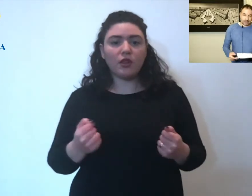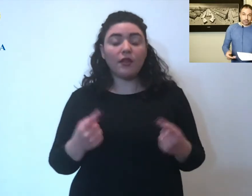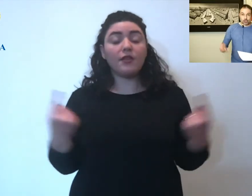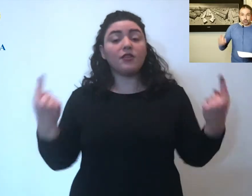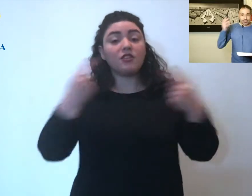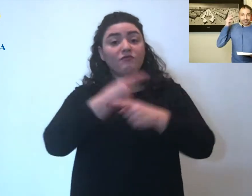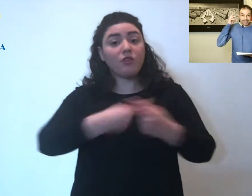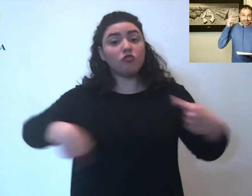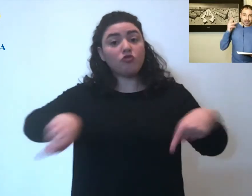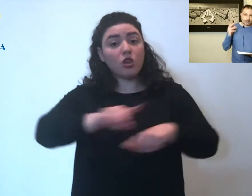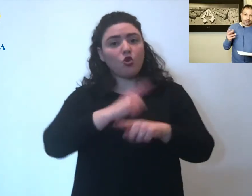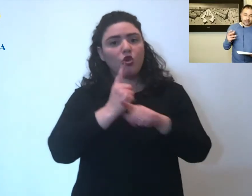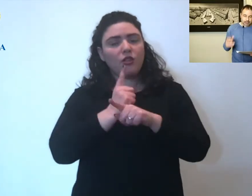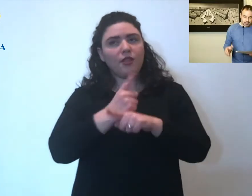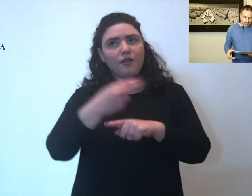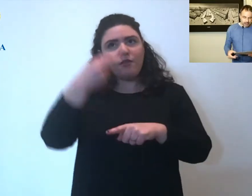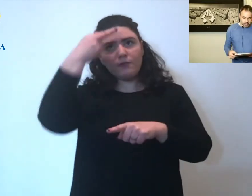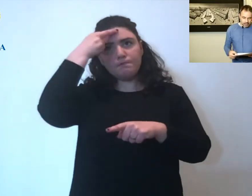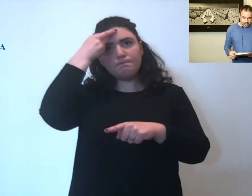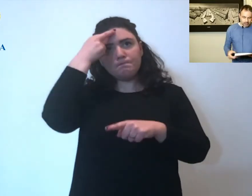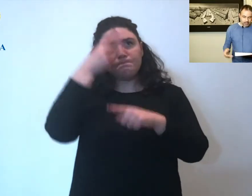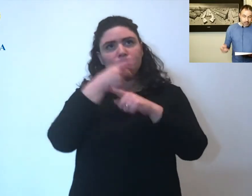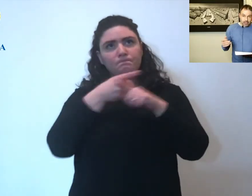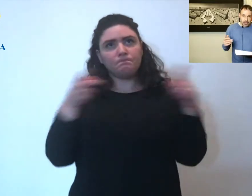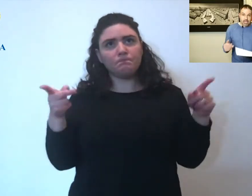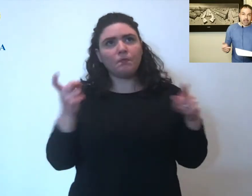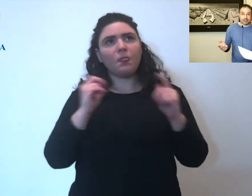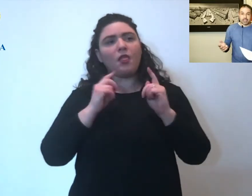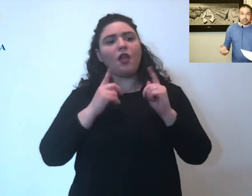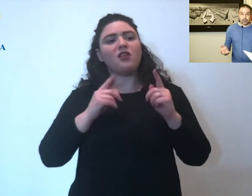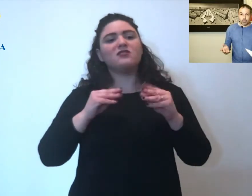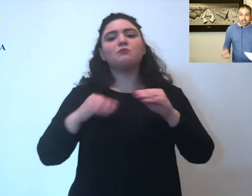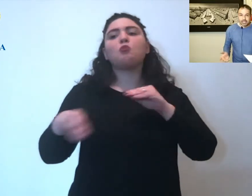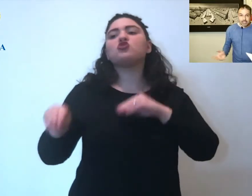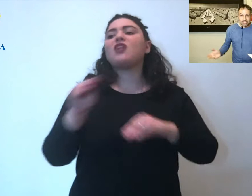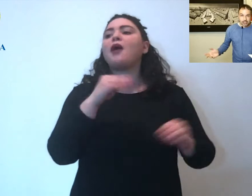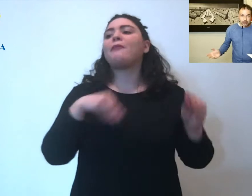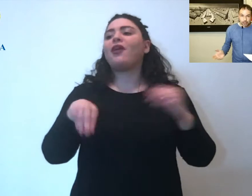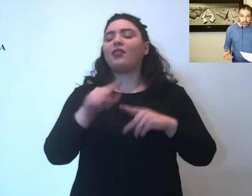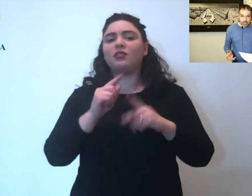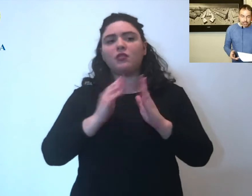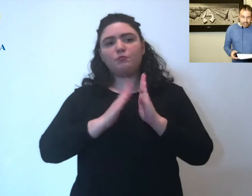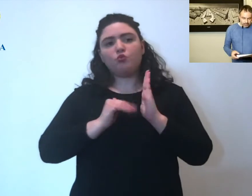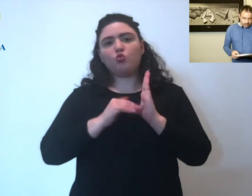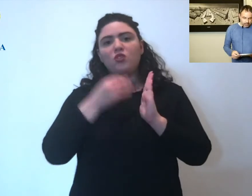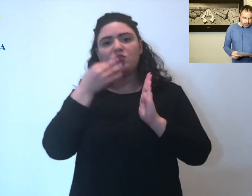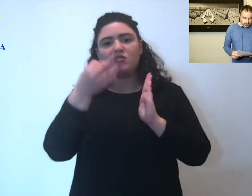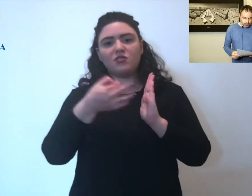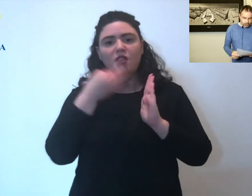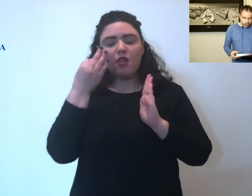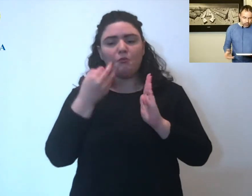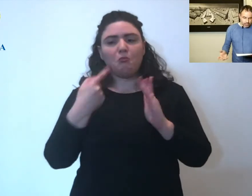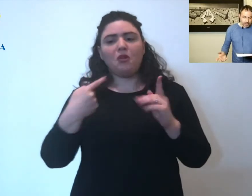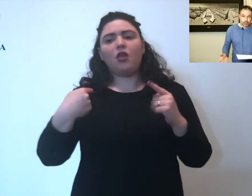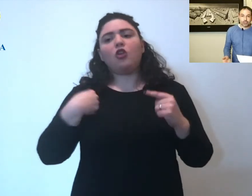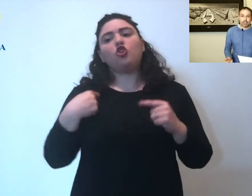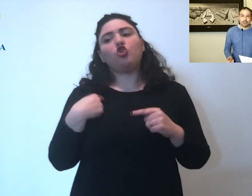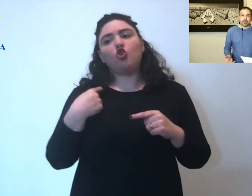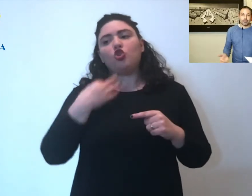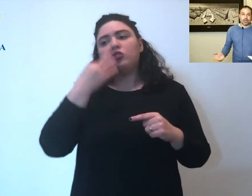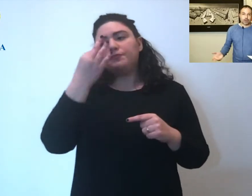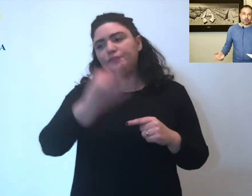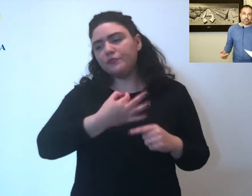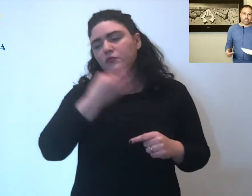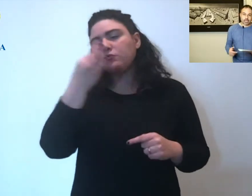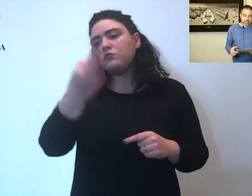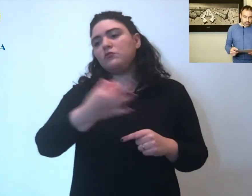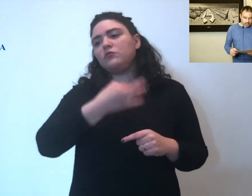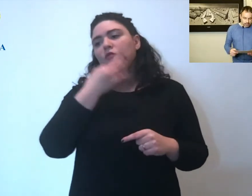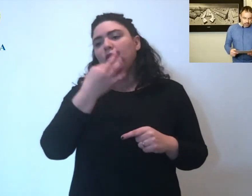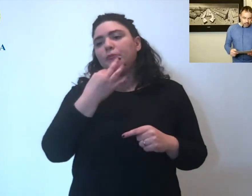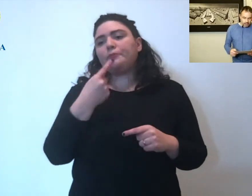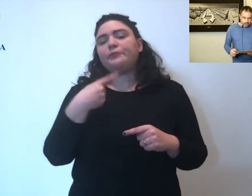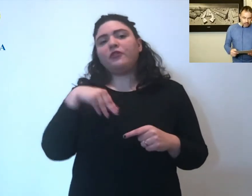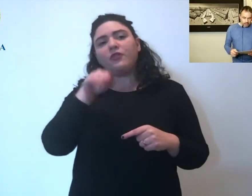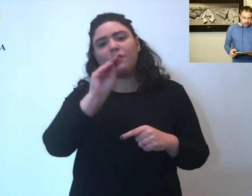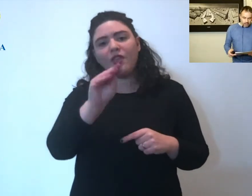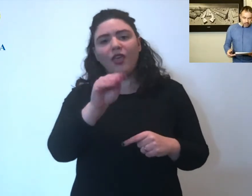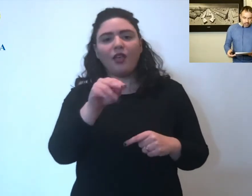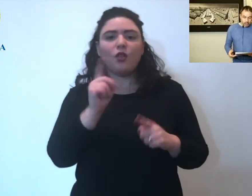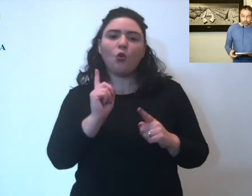Invece bisogna tenere mentalmente e avere prudenza negli spostamenti. Adesso io chiedo sempre quella cosa che